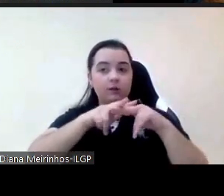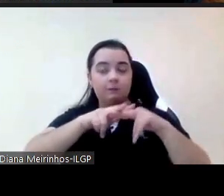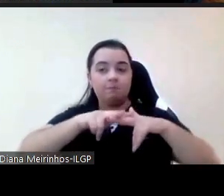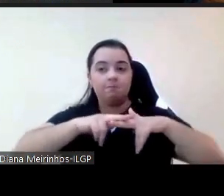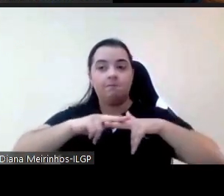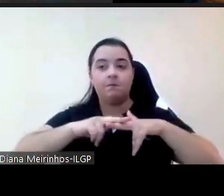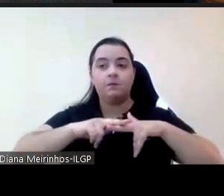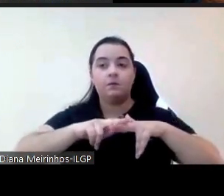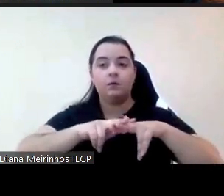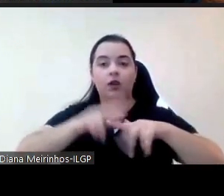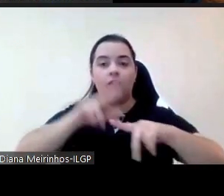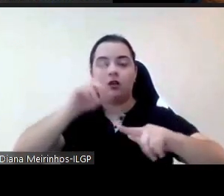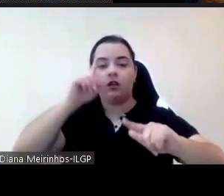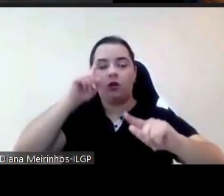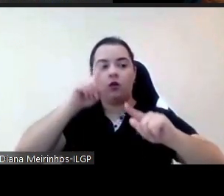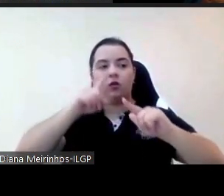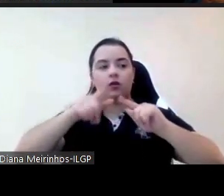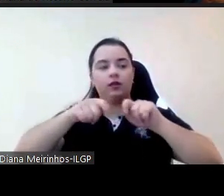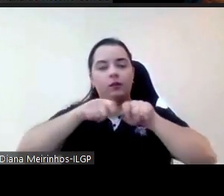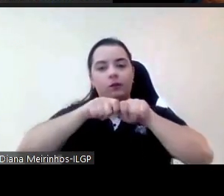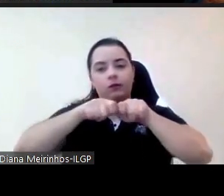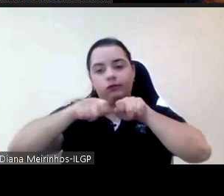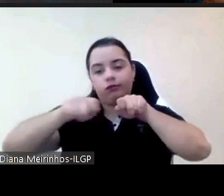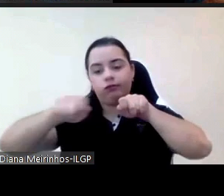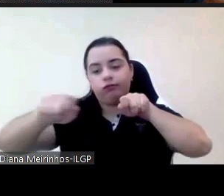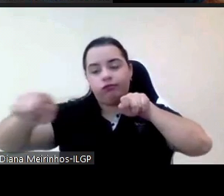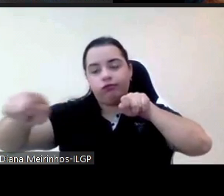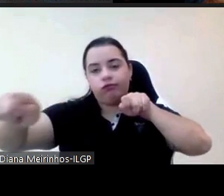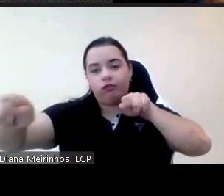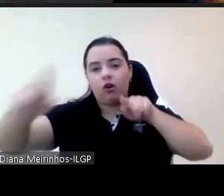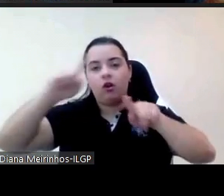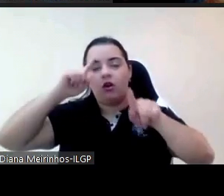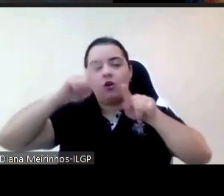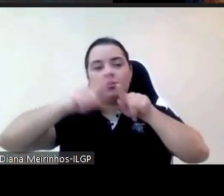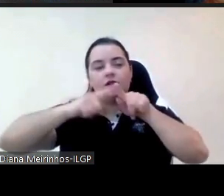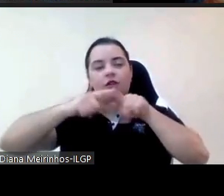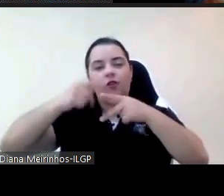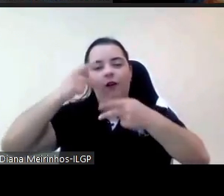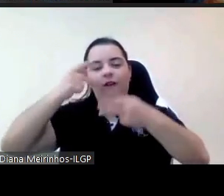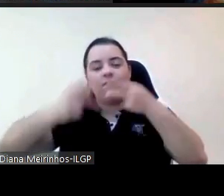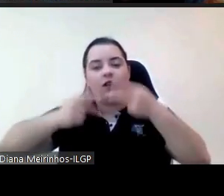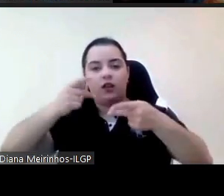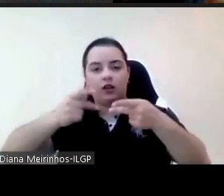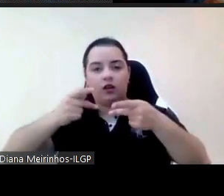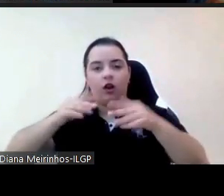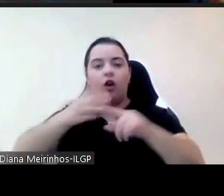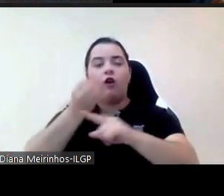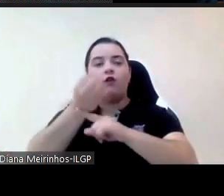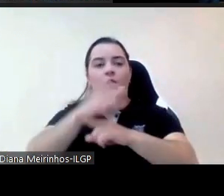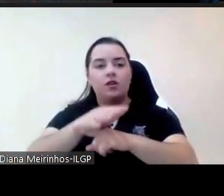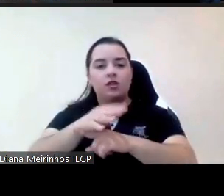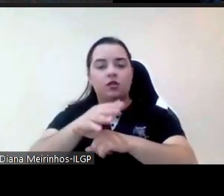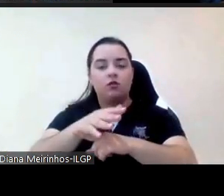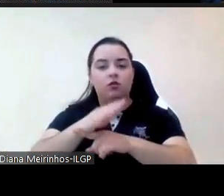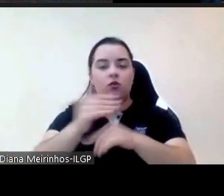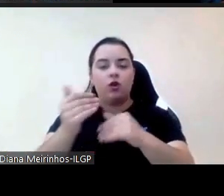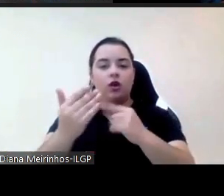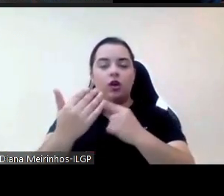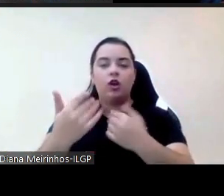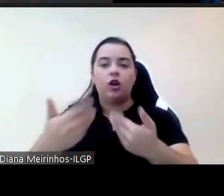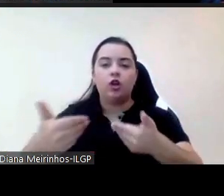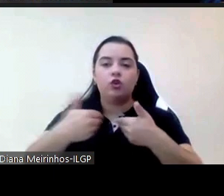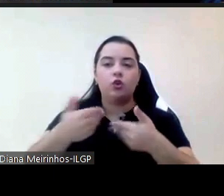horizonte temporal de avaliação também de impacto daquilo que é a formação nós muitas vezes ficamos por uma avaliação